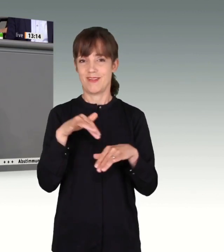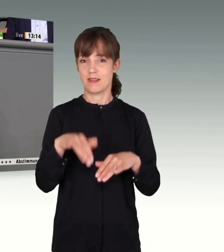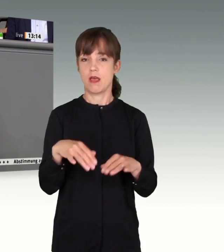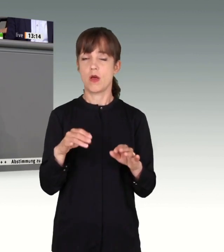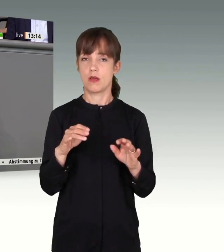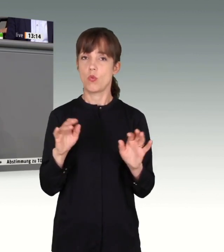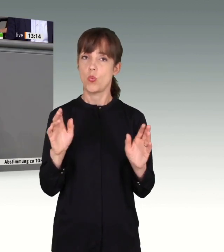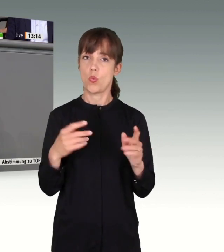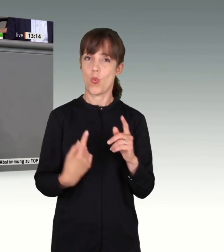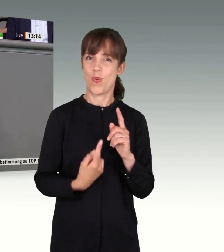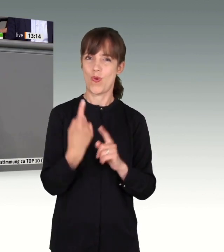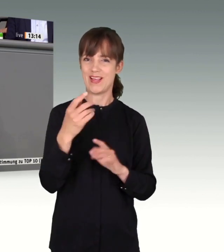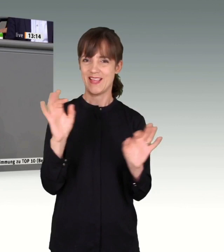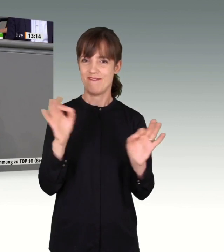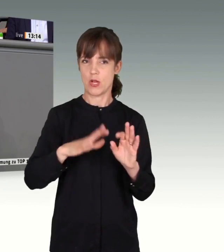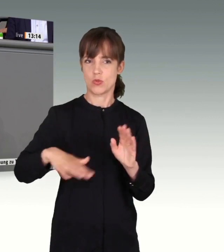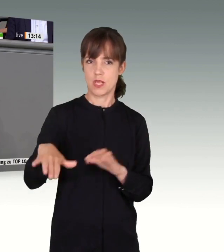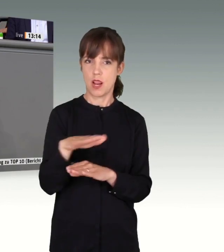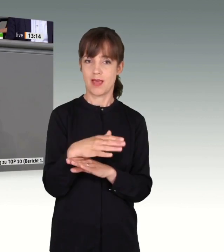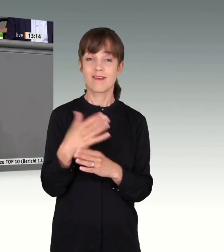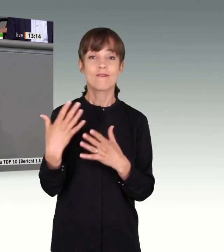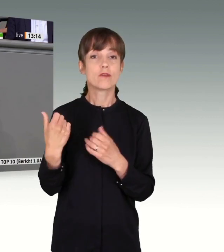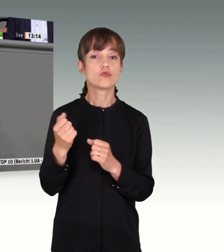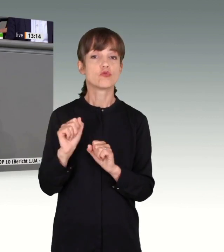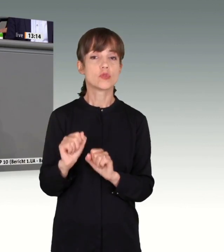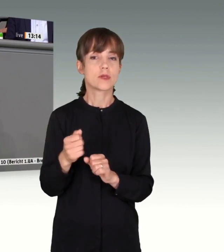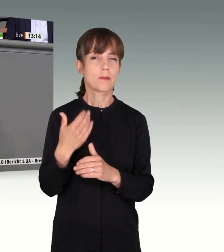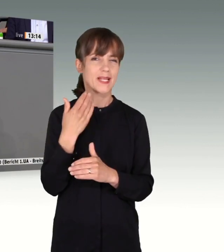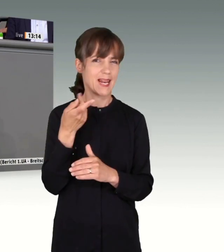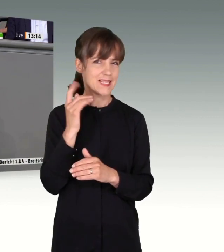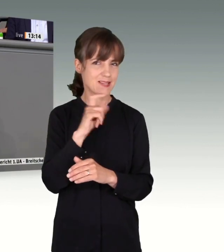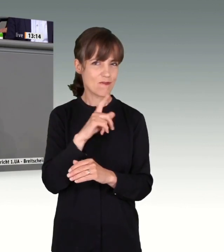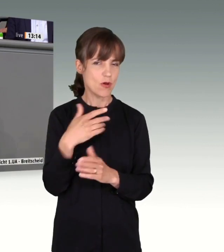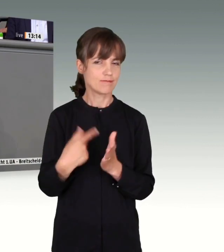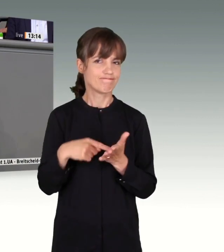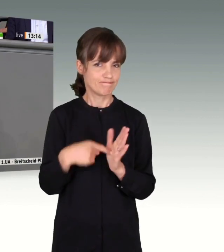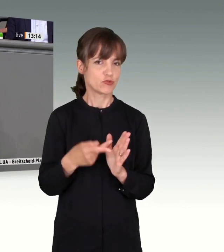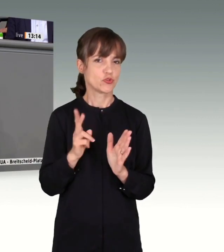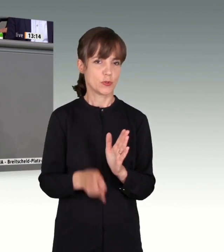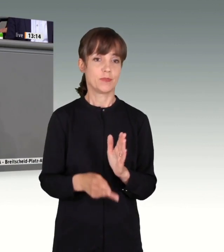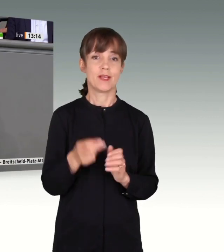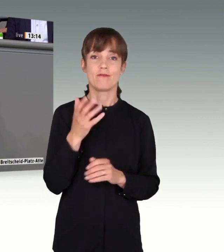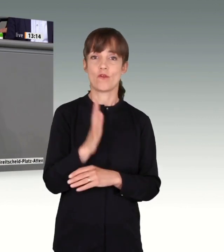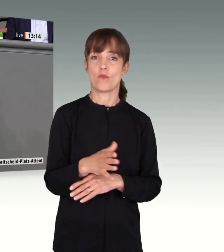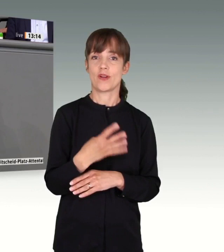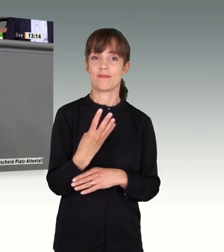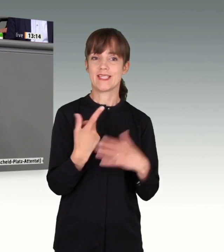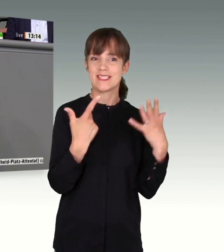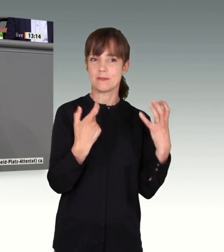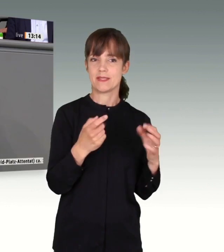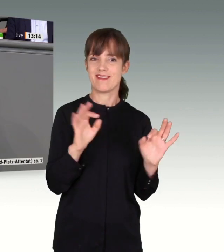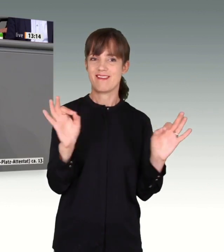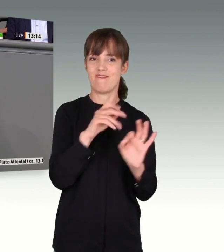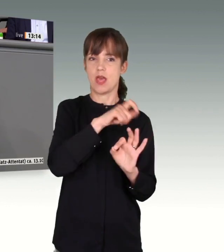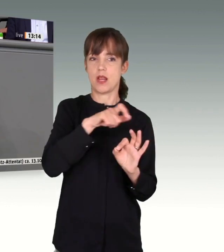Gefährdungslage. Auch das hat der Verfassungsschutzbericht letzte Woche gezeigt. 574 Gefährder, über